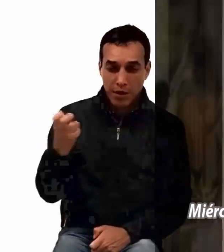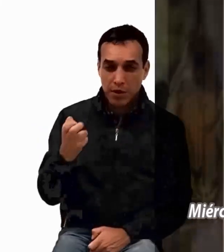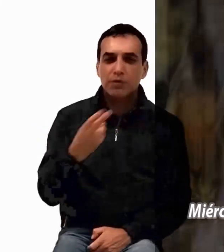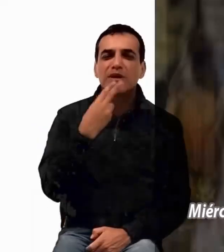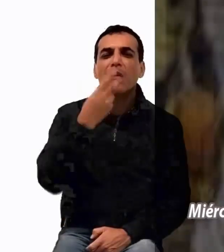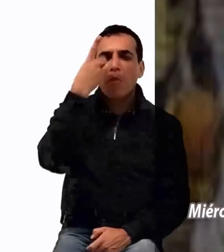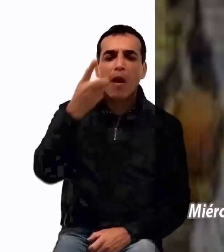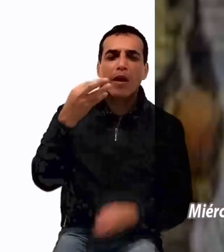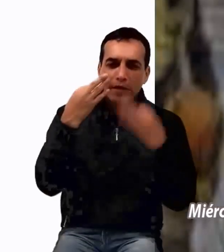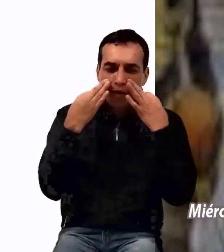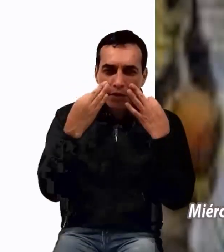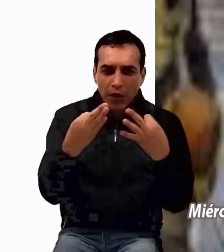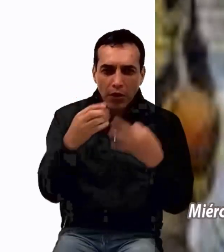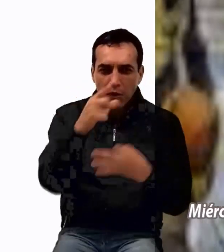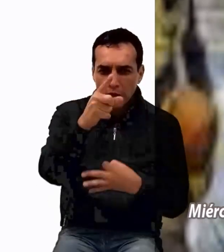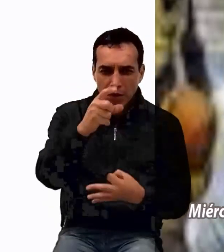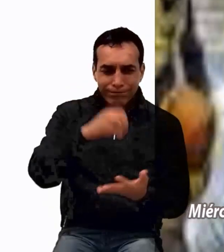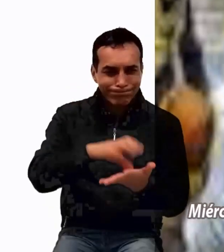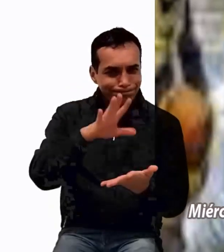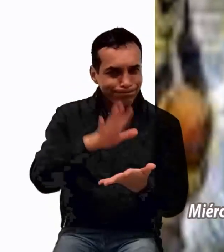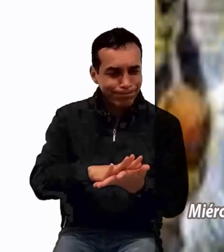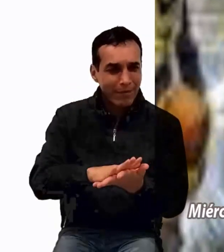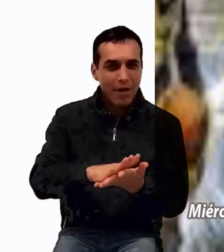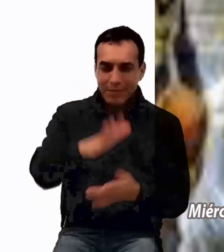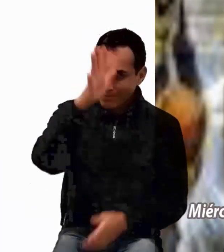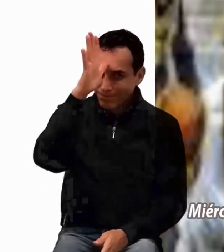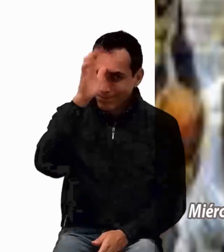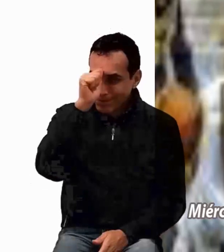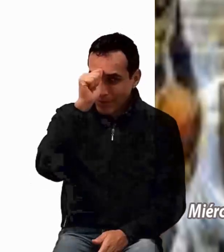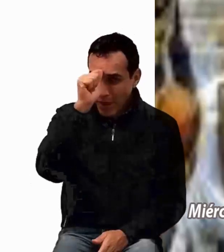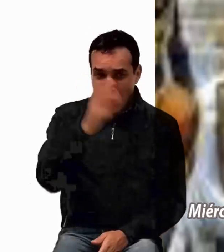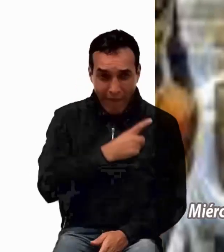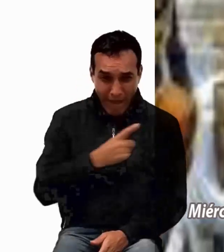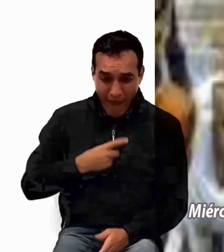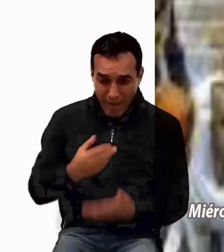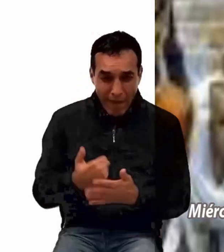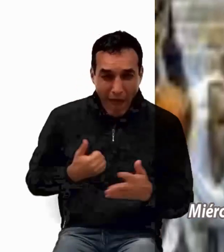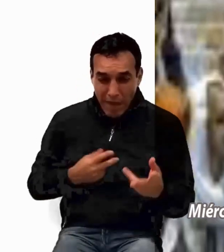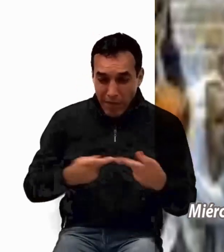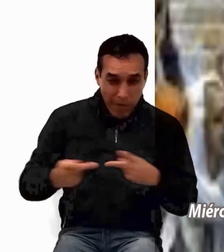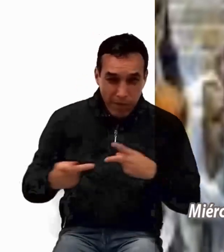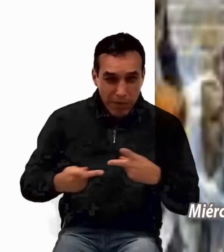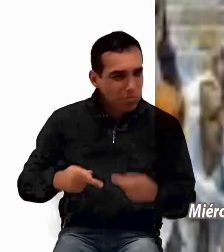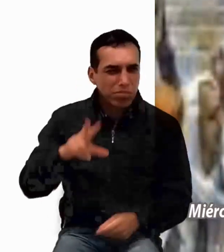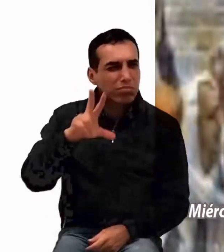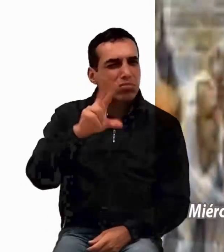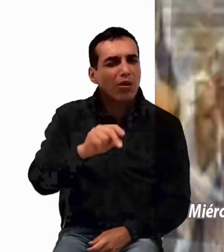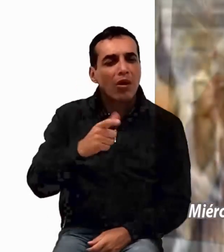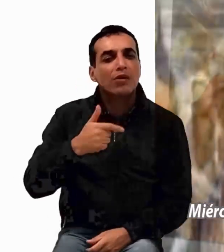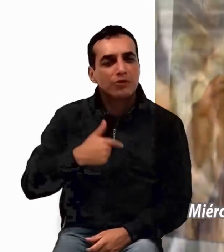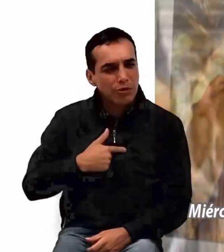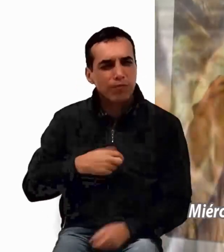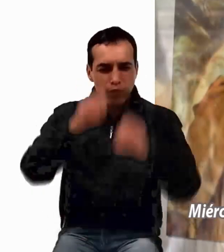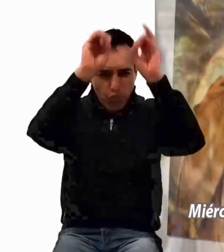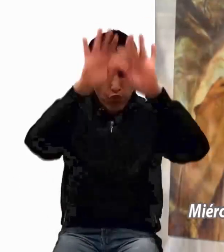Grábense bien, que no tienen que preparar de antemano su defensa, porque yo les daré palabras sabias, a las que no